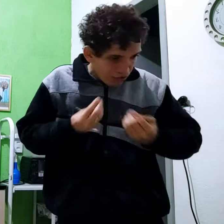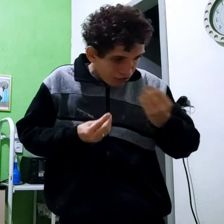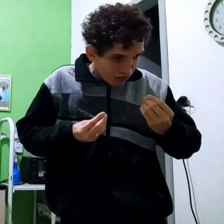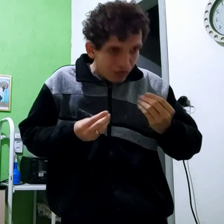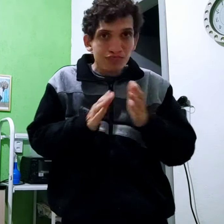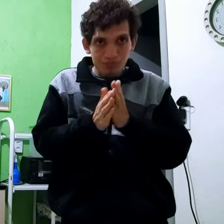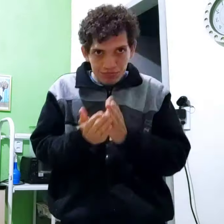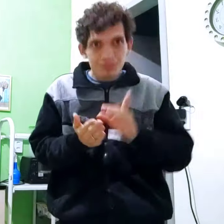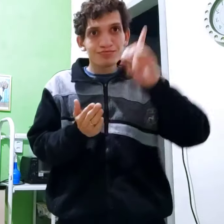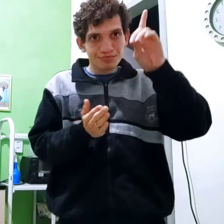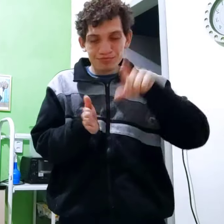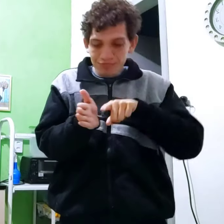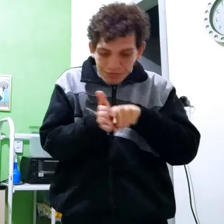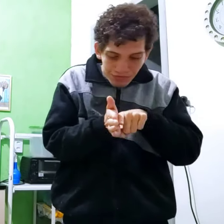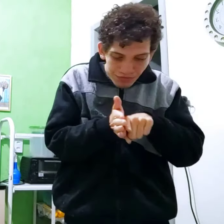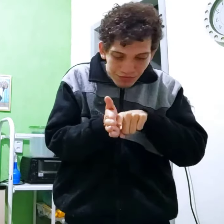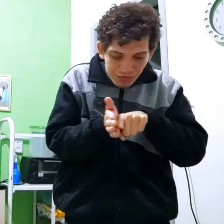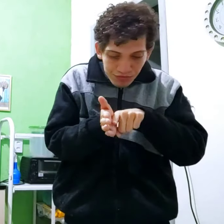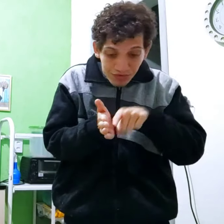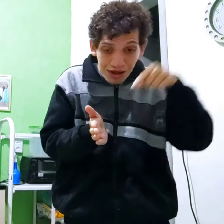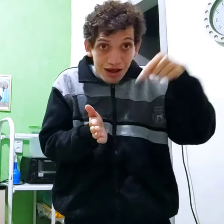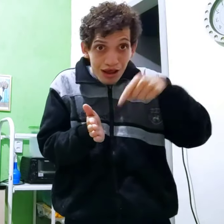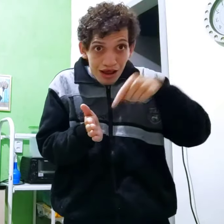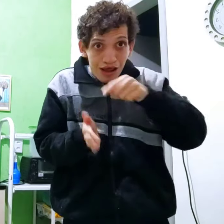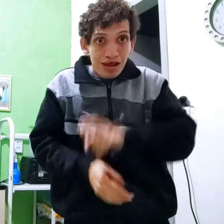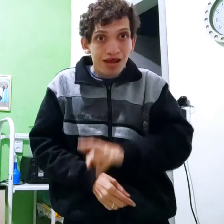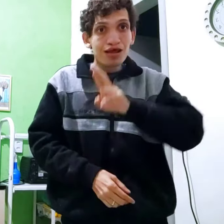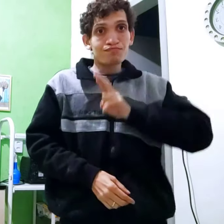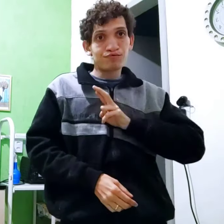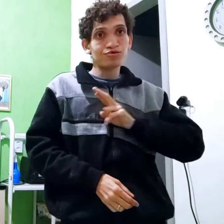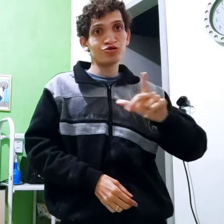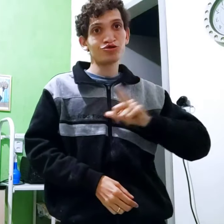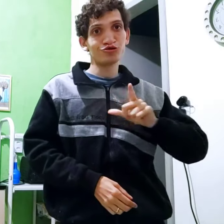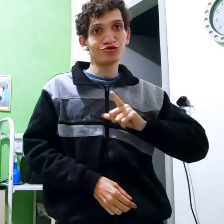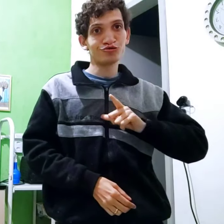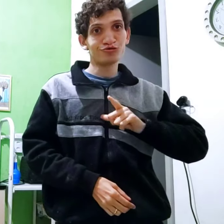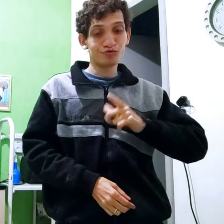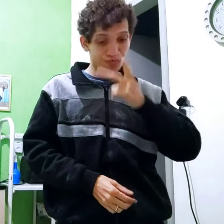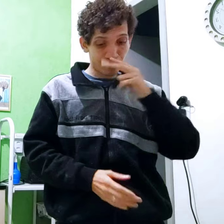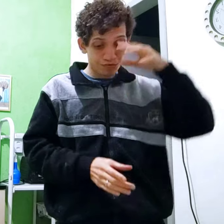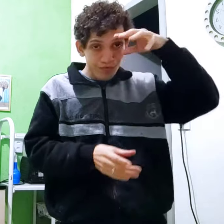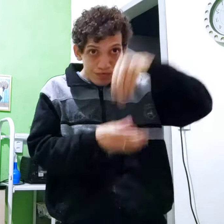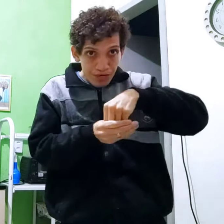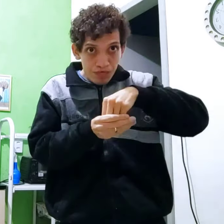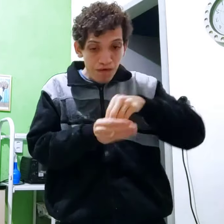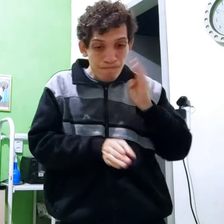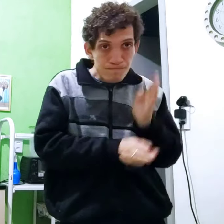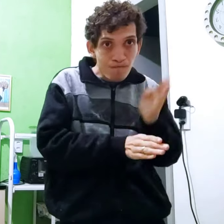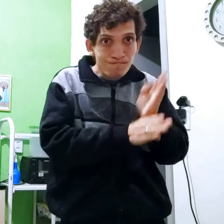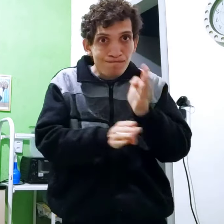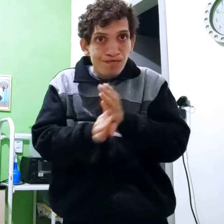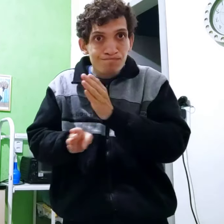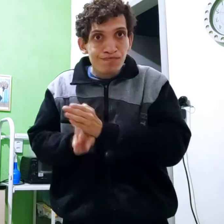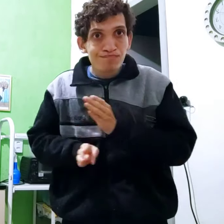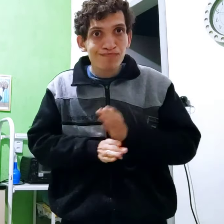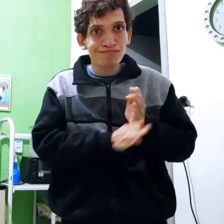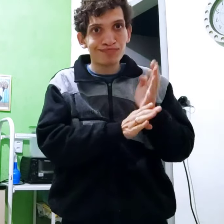Como Problema Como Bíblia Pesquisar Examinar Aqui Resposta Aqui Dentro Vai